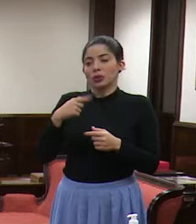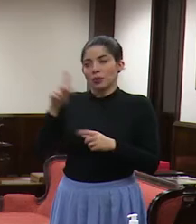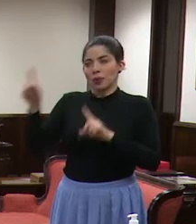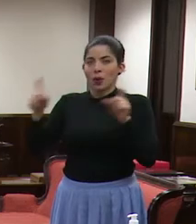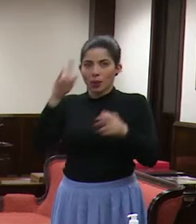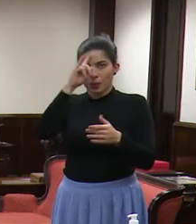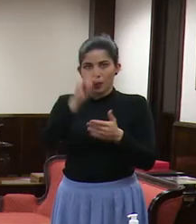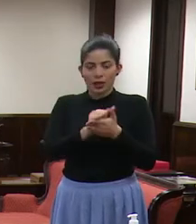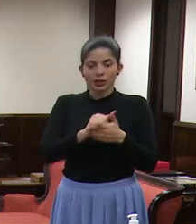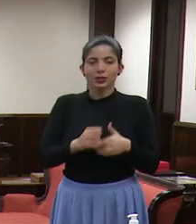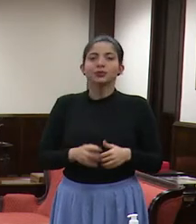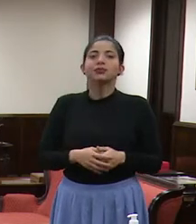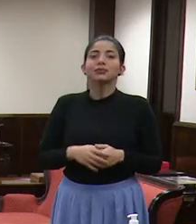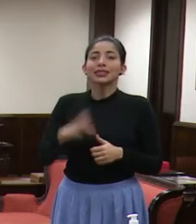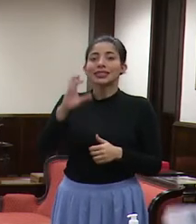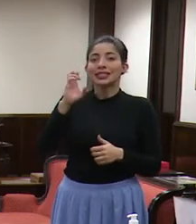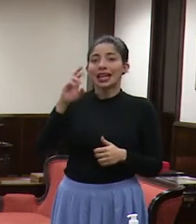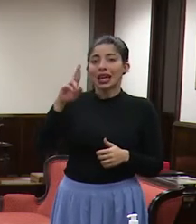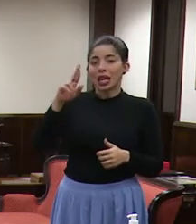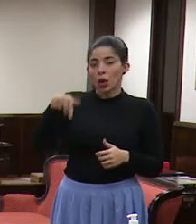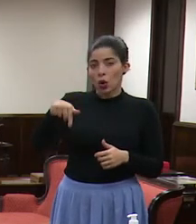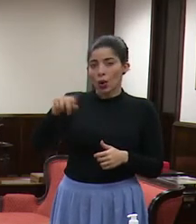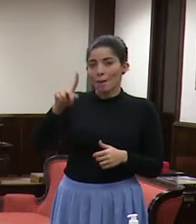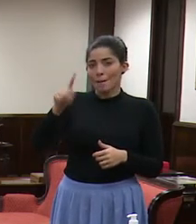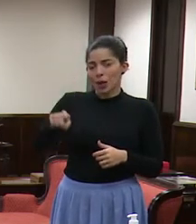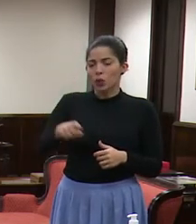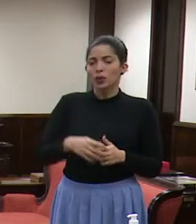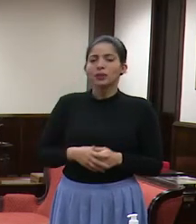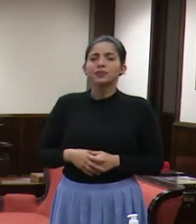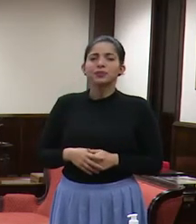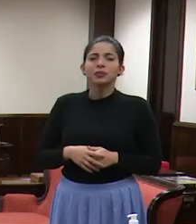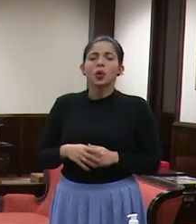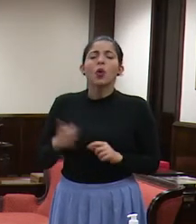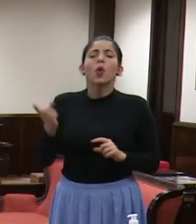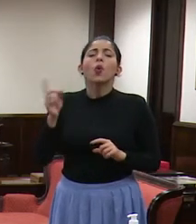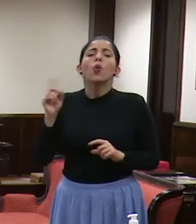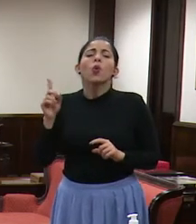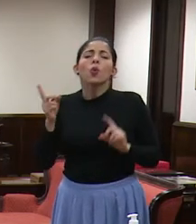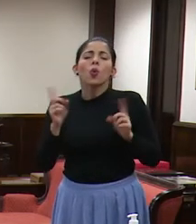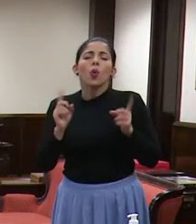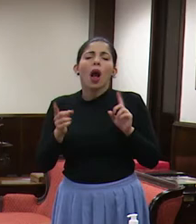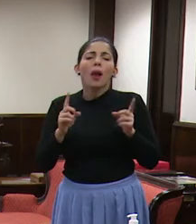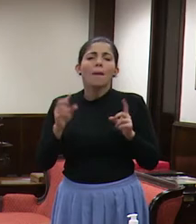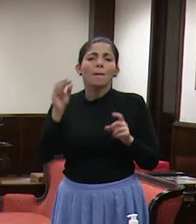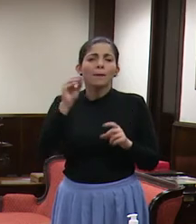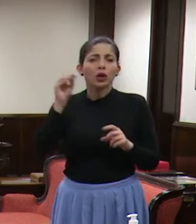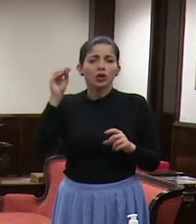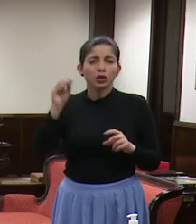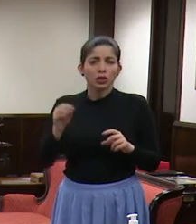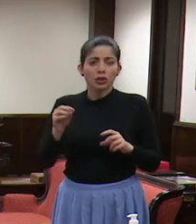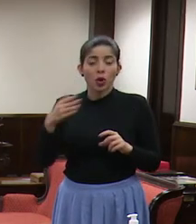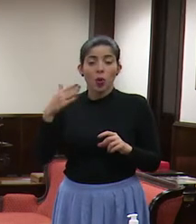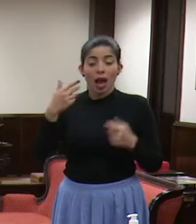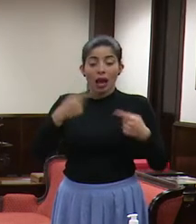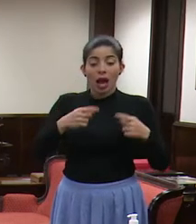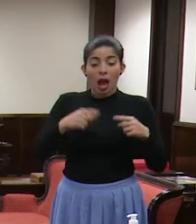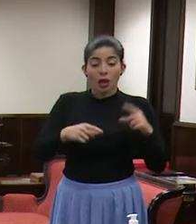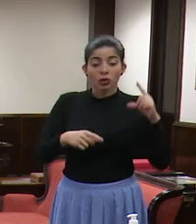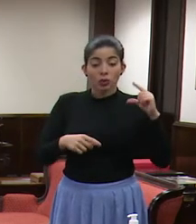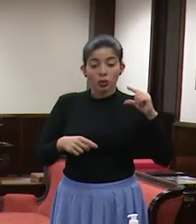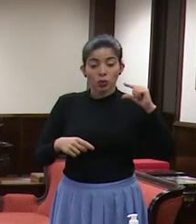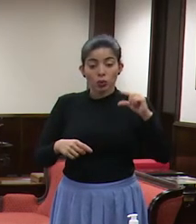preguntas. CR hoy consulta, ¿a partir de cuál porcentaje en la reducción de casos